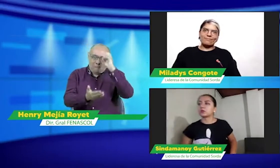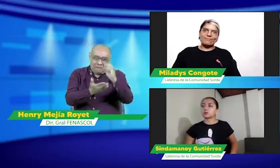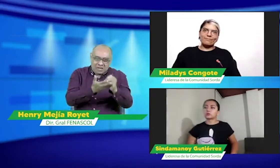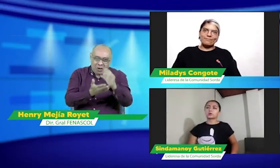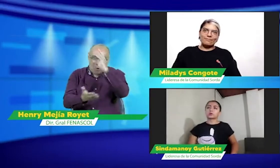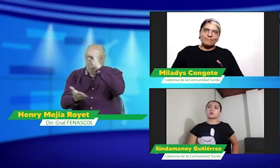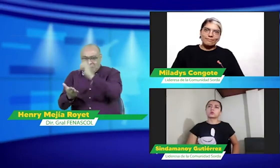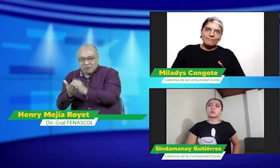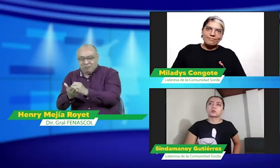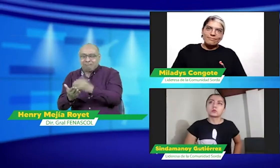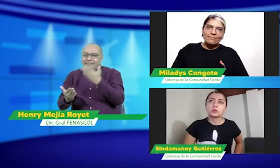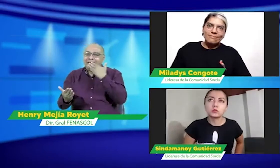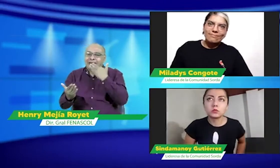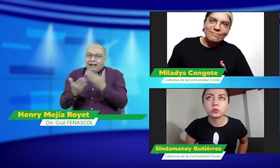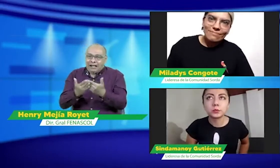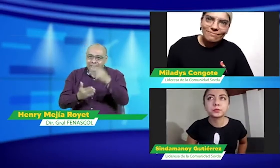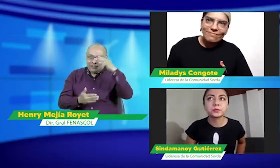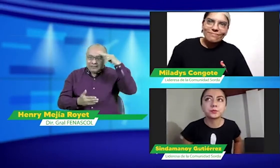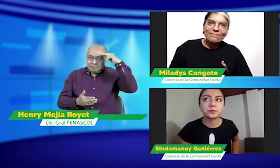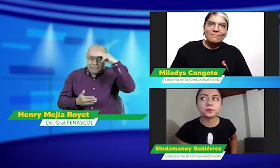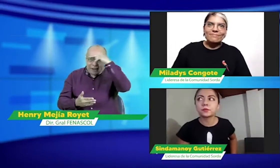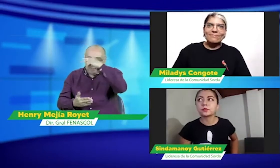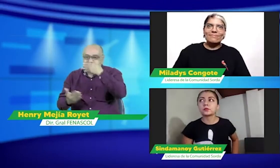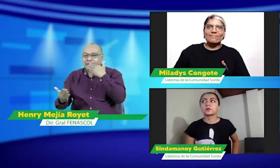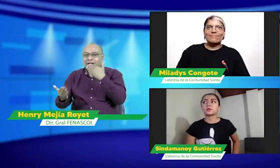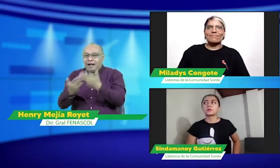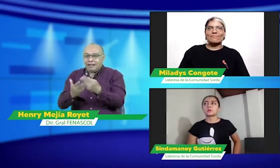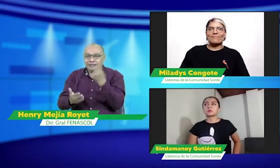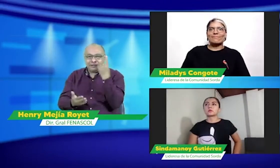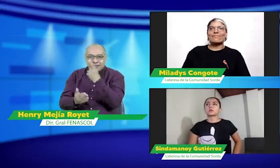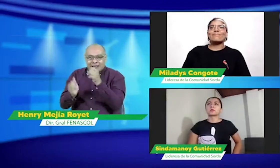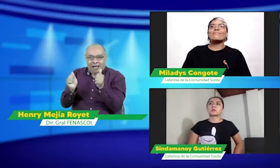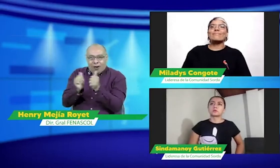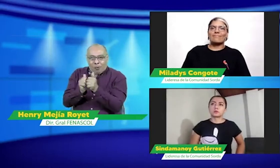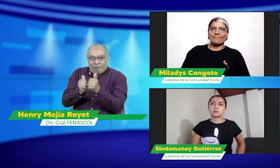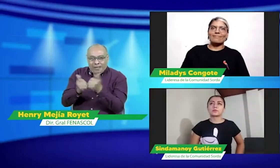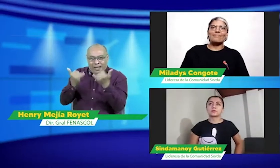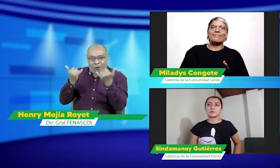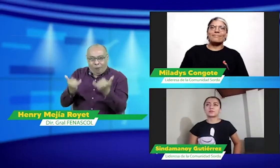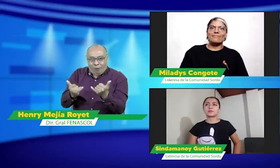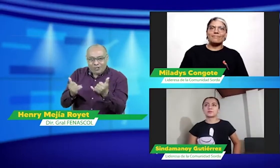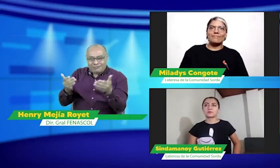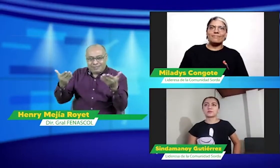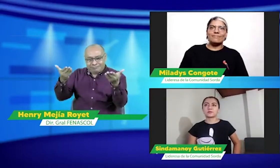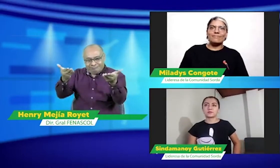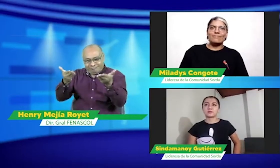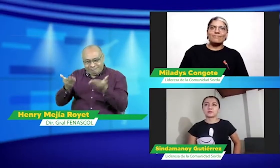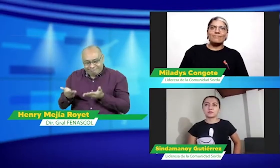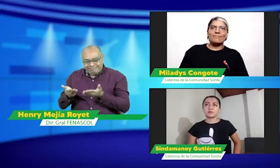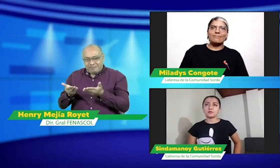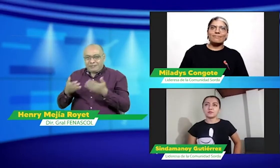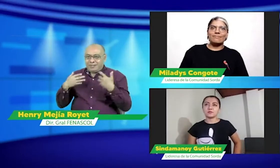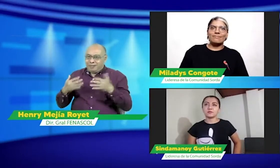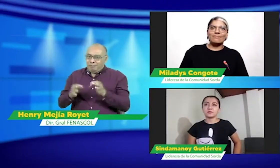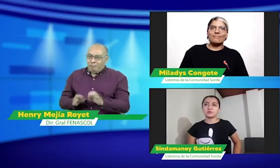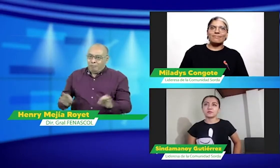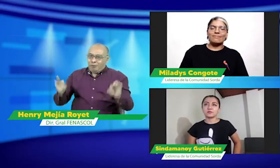con su liderazgo se pueda llegar a muchas luchas. Gracias Miladis Congote, gracias Cinda